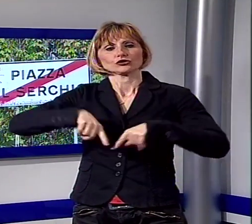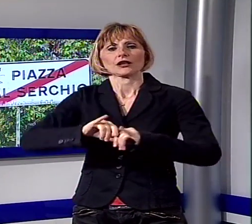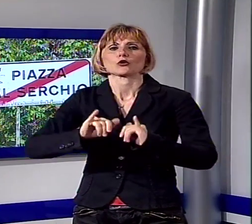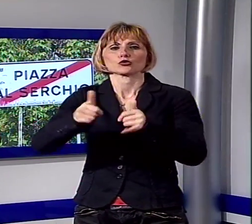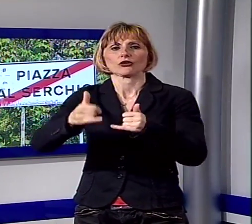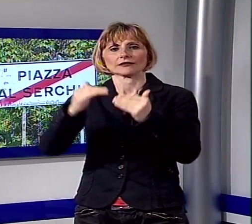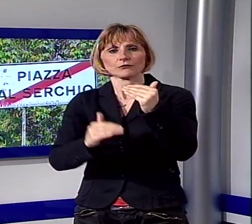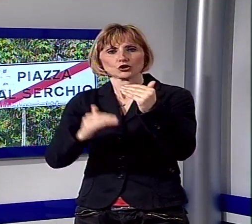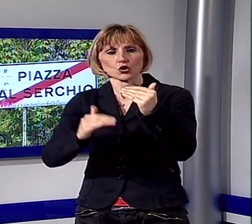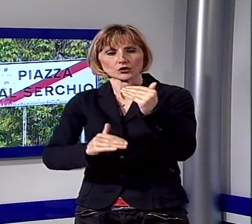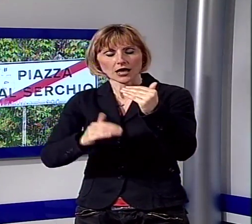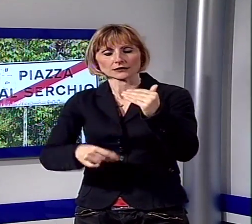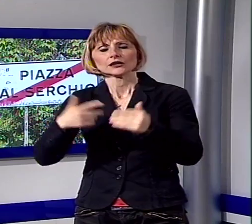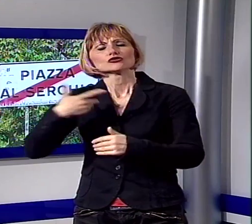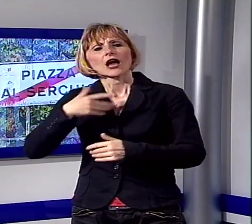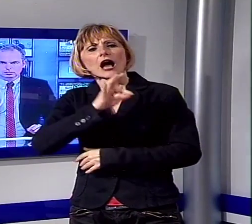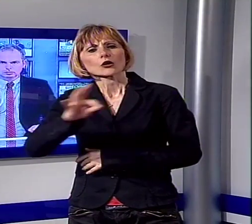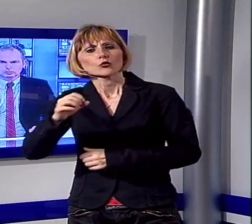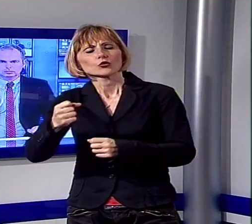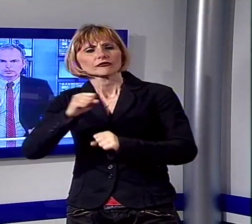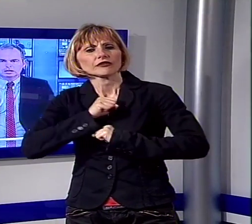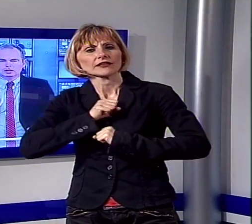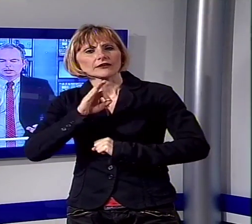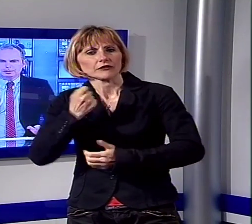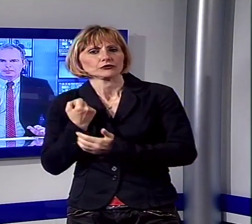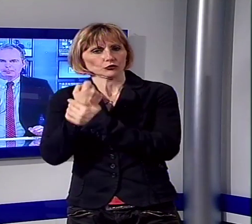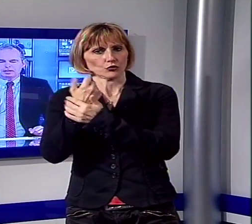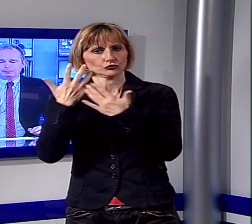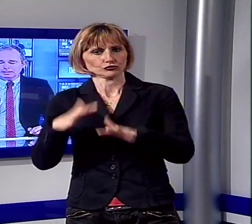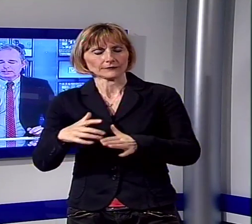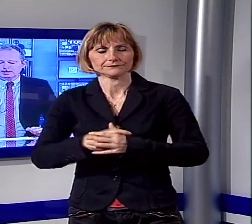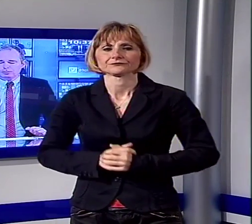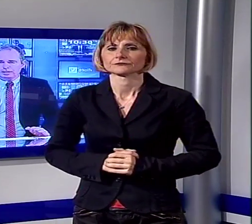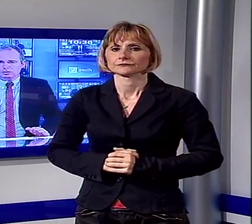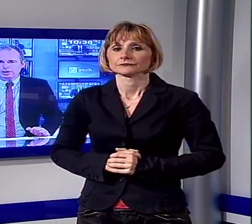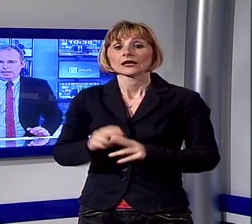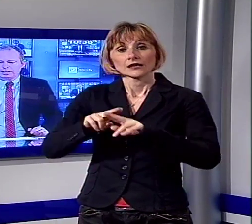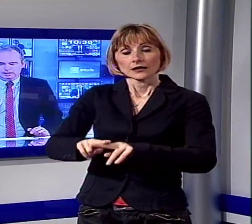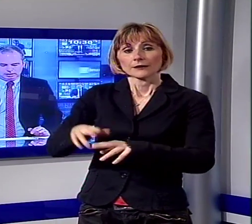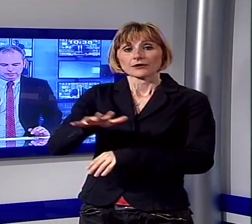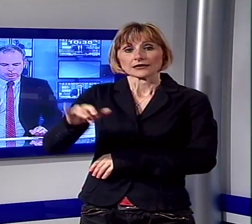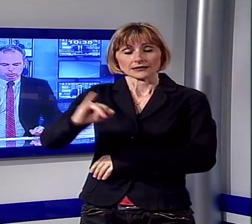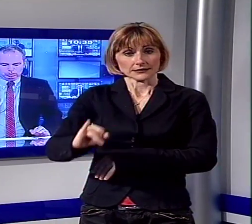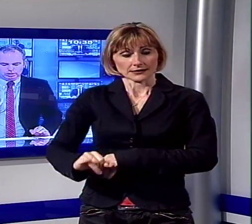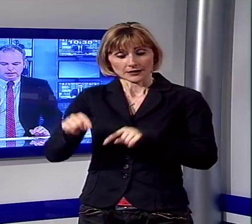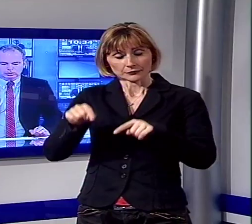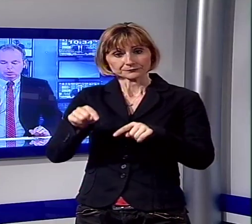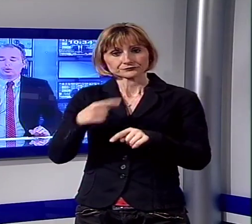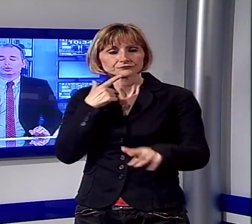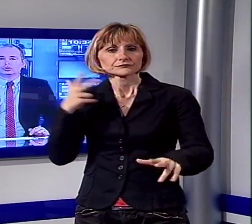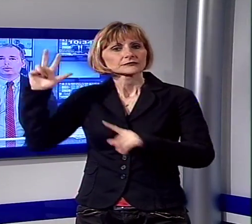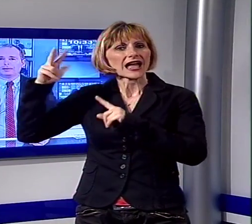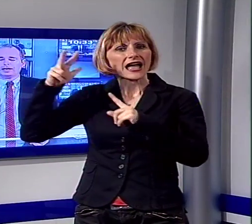appoggiato anche da alcuni fedelissimi di Fantoni. Rimaniamo a Piazza Alcerchio perché qui è intervenuto l